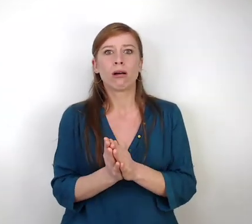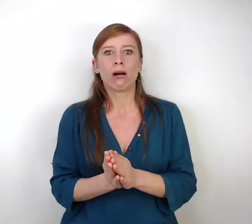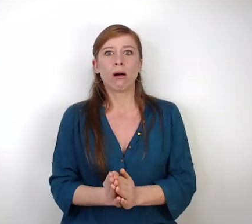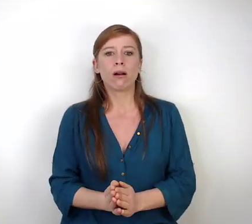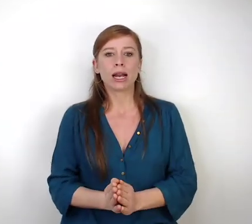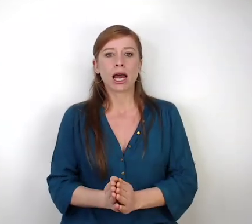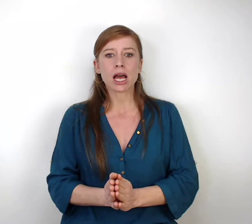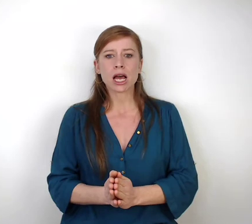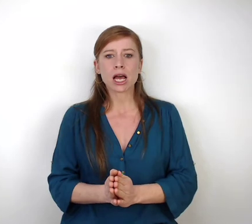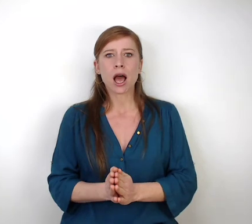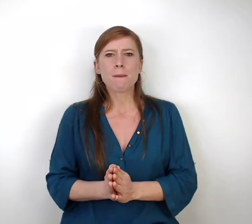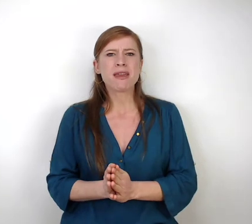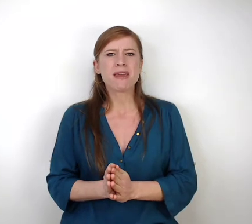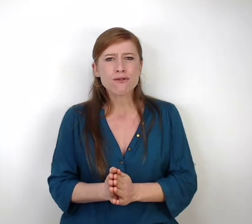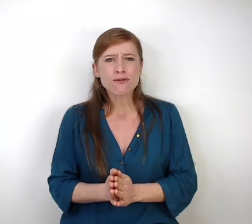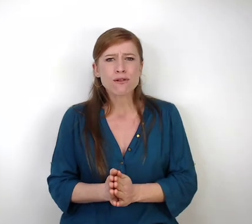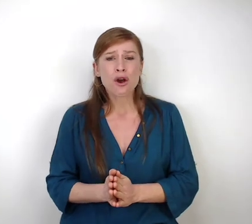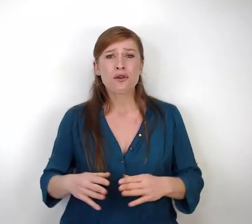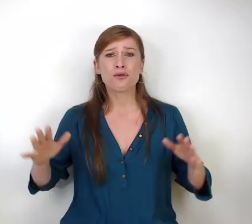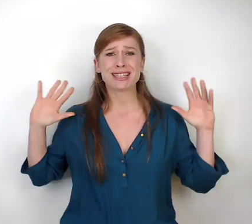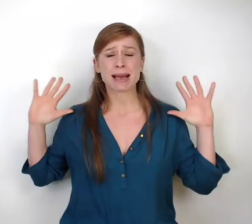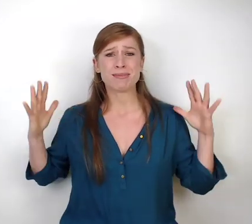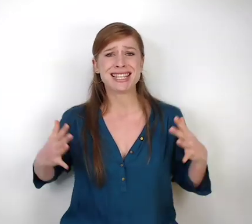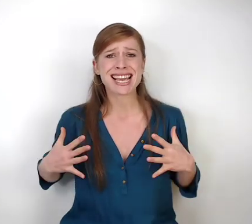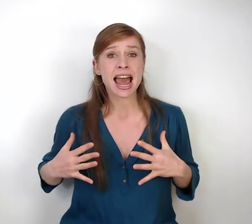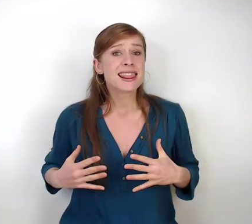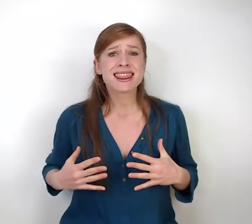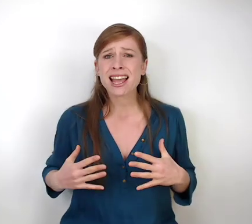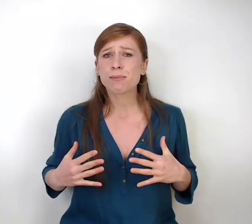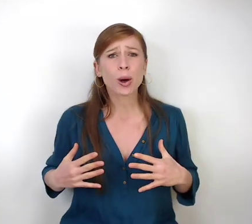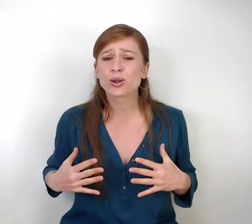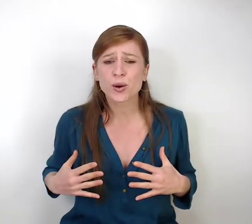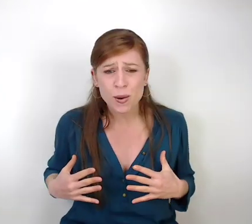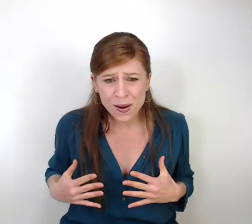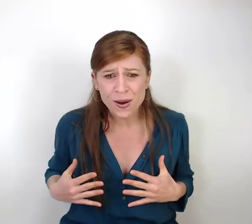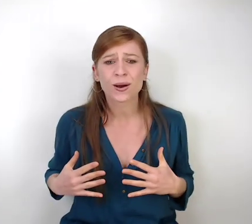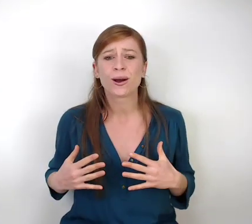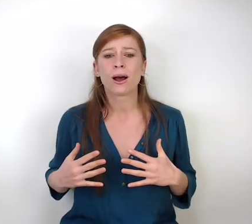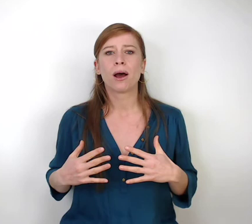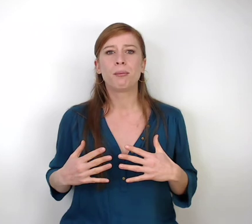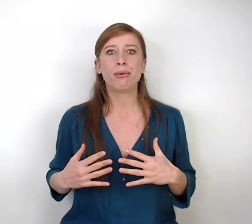Oh là là, mais vous, vous êtes habillé n'importe comment. Bon,